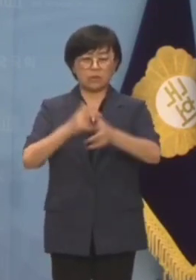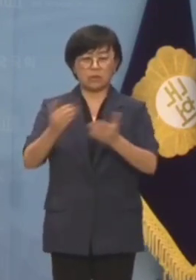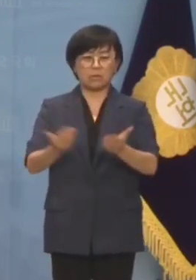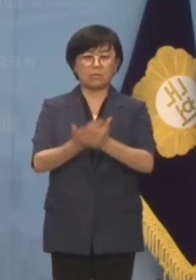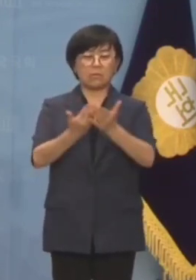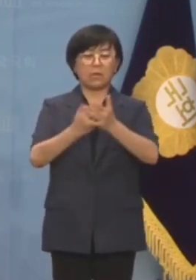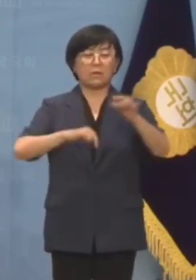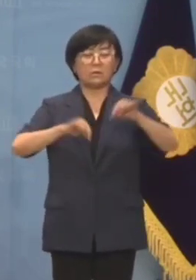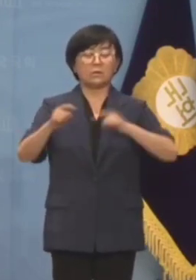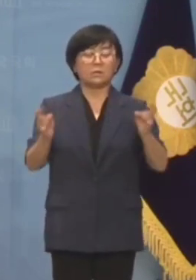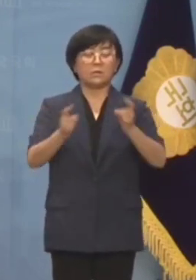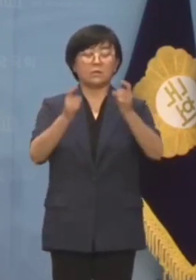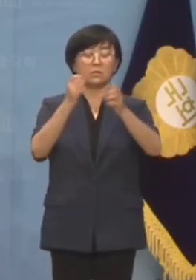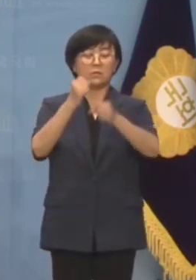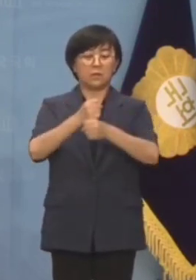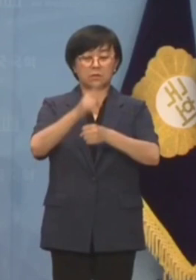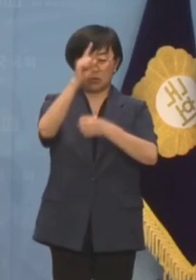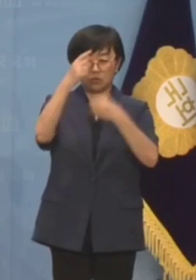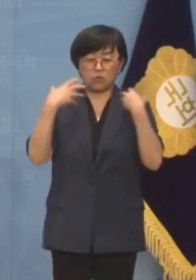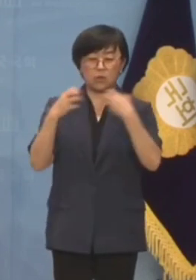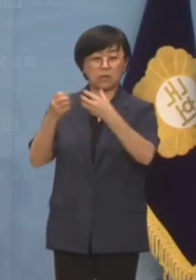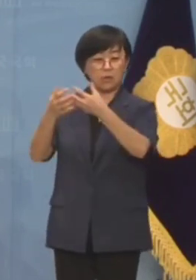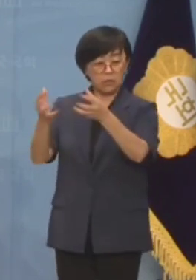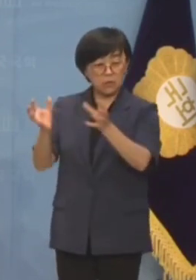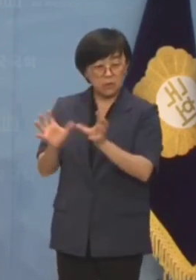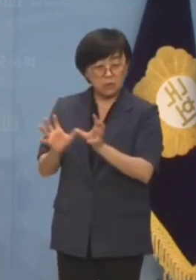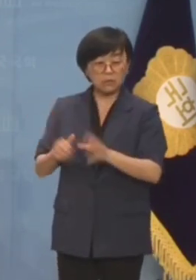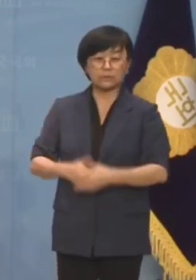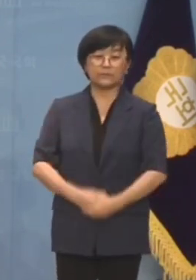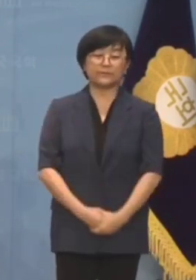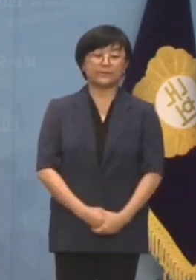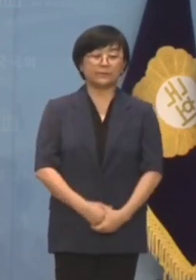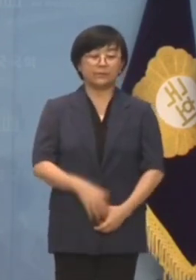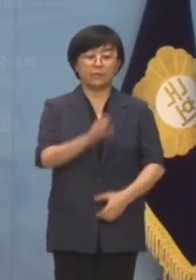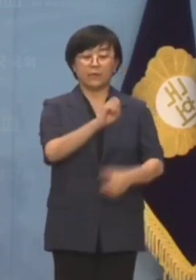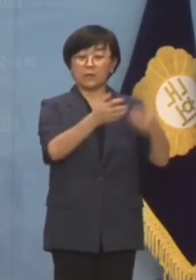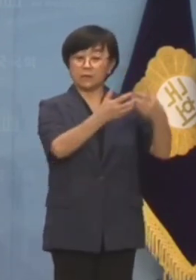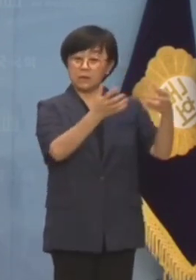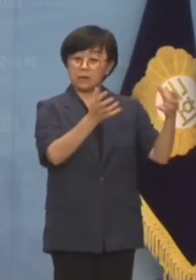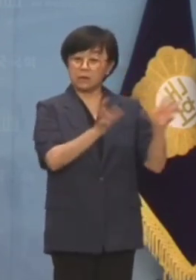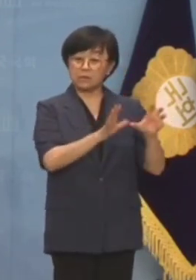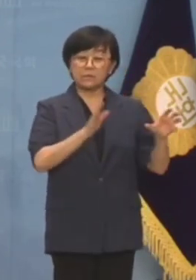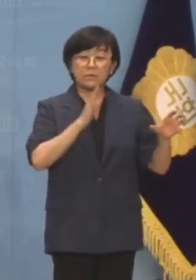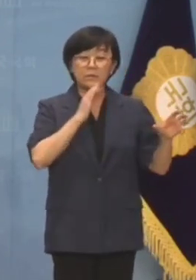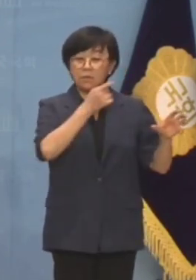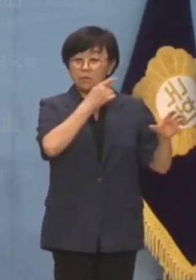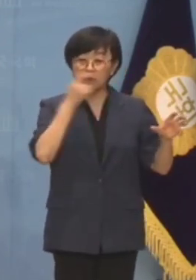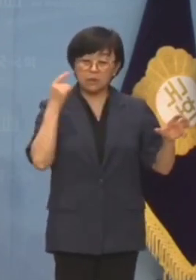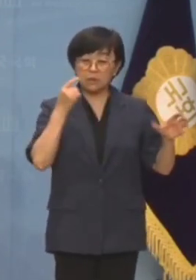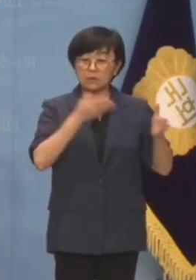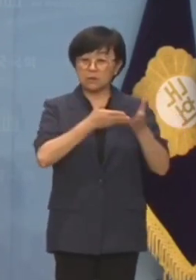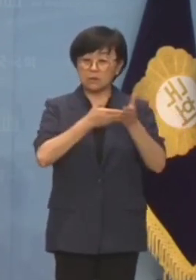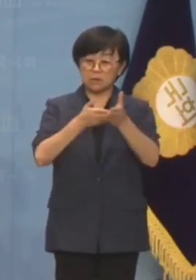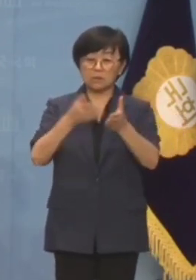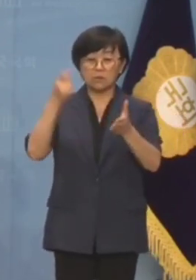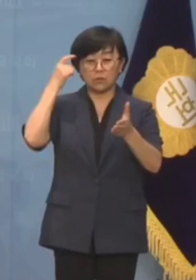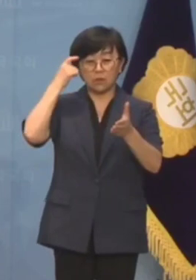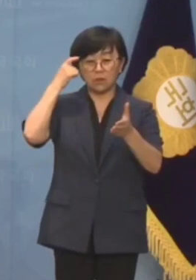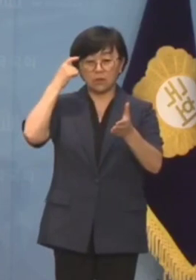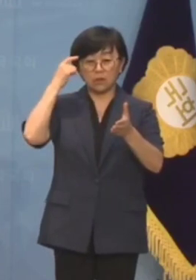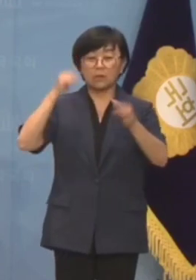정쟁으로 만드는 것은 정부와 여당입니다. 야당이 사실을 확인하자는 것이 어떻게